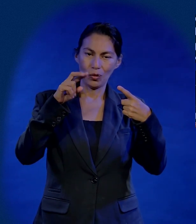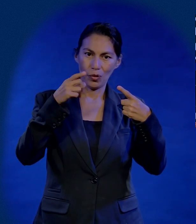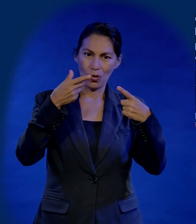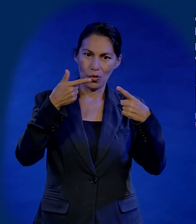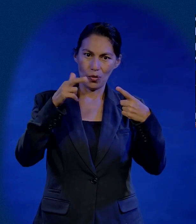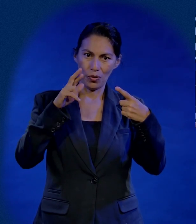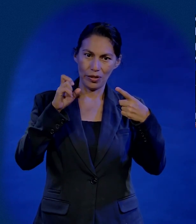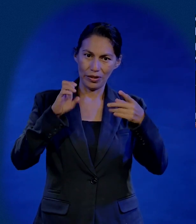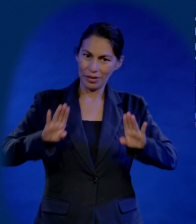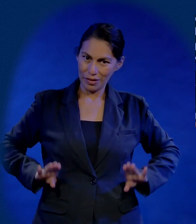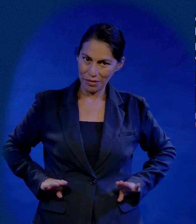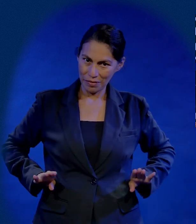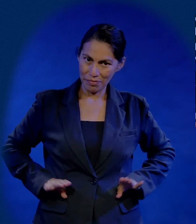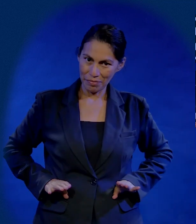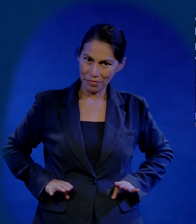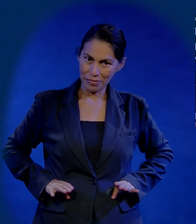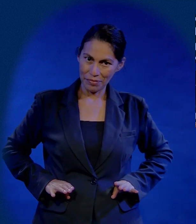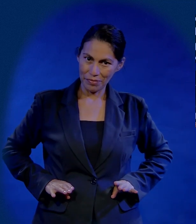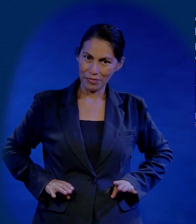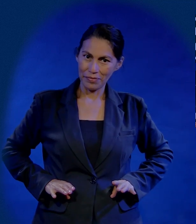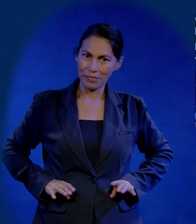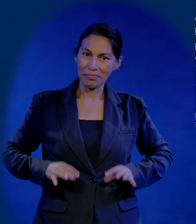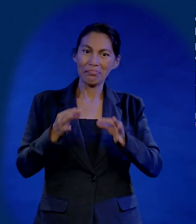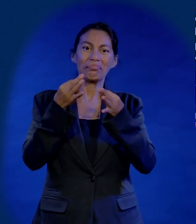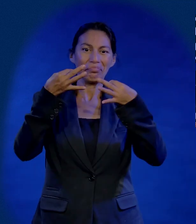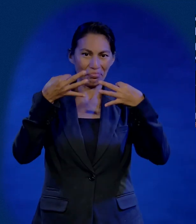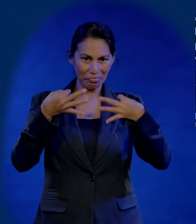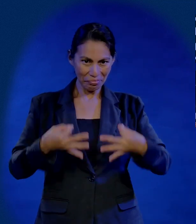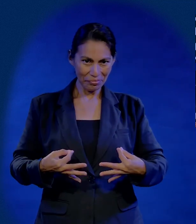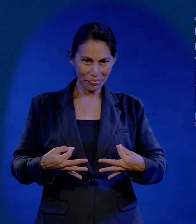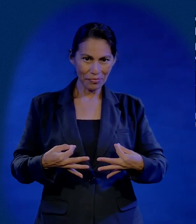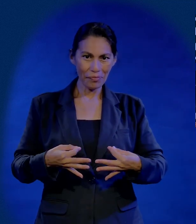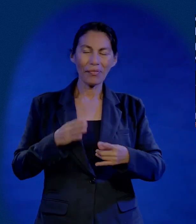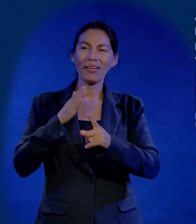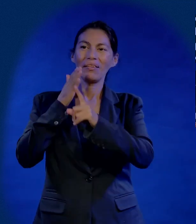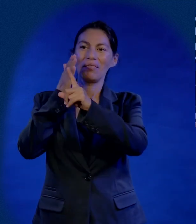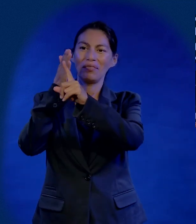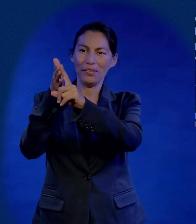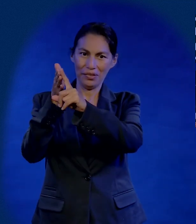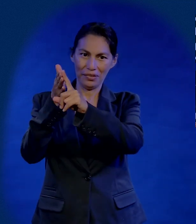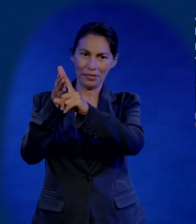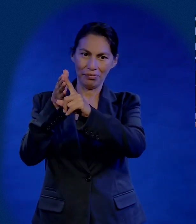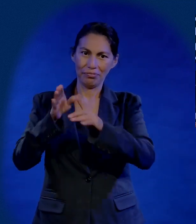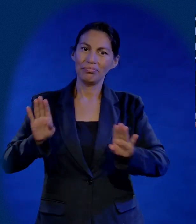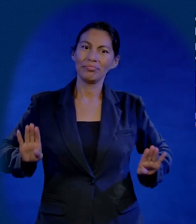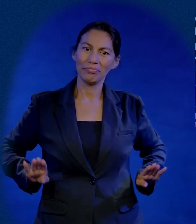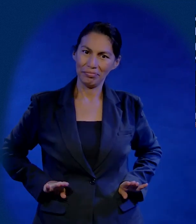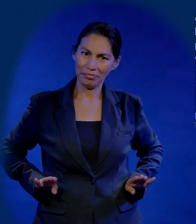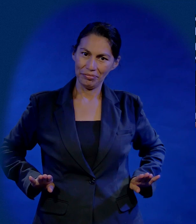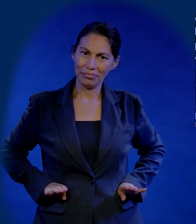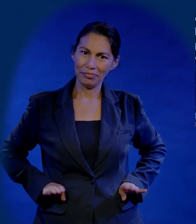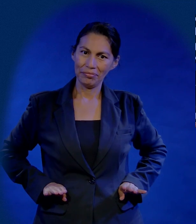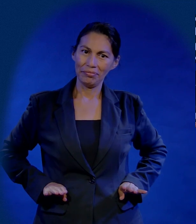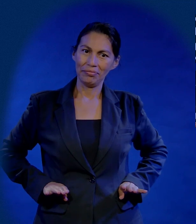congruencia, integridad y enfoque. ¿Lo puede repetir? Congruencia,